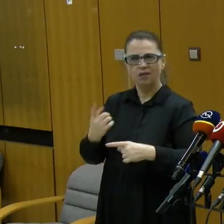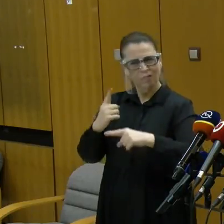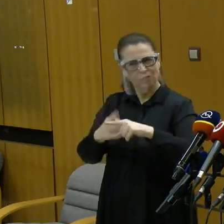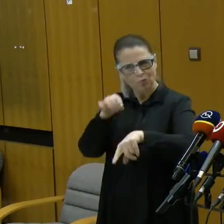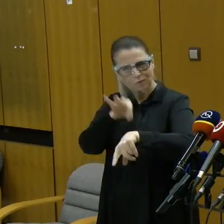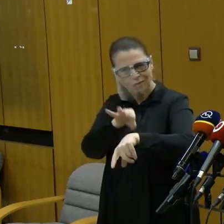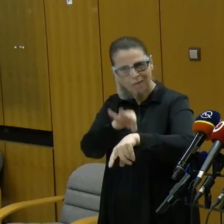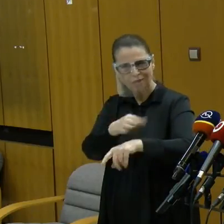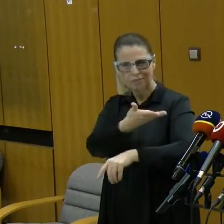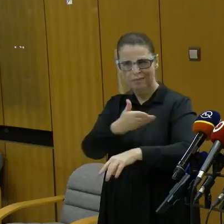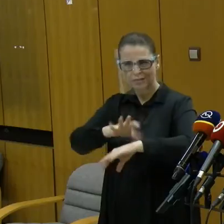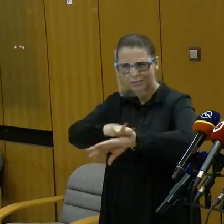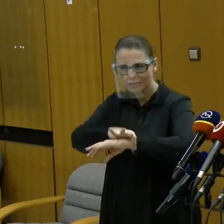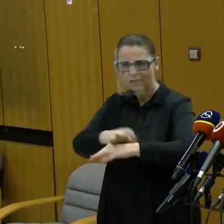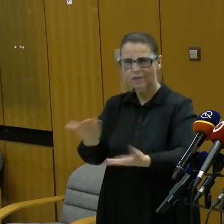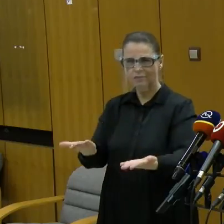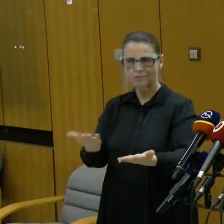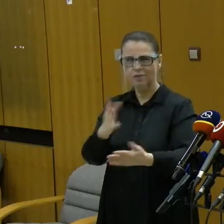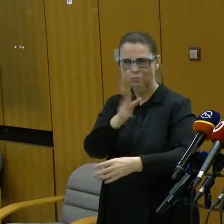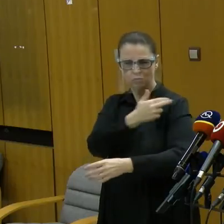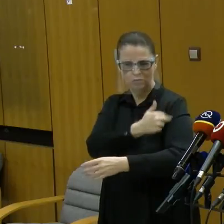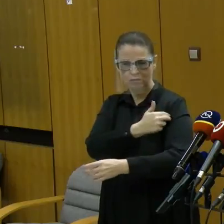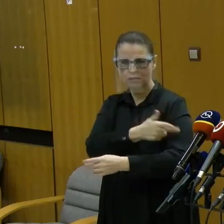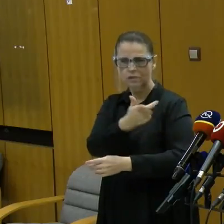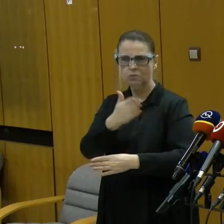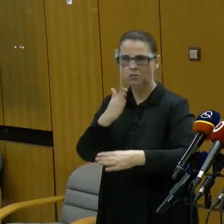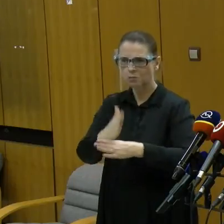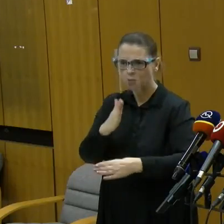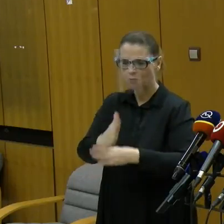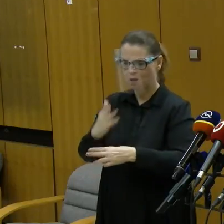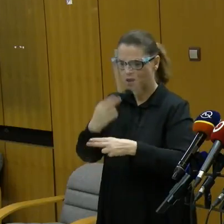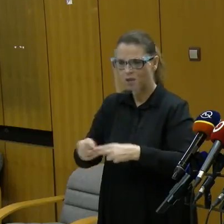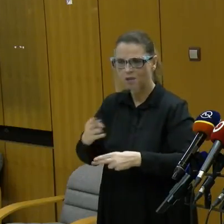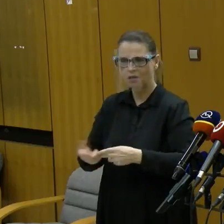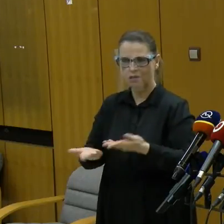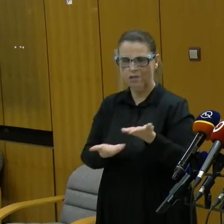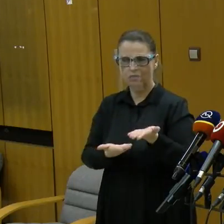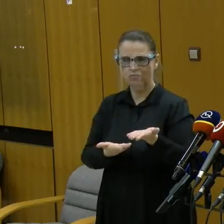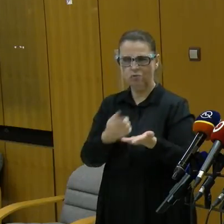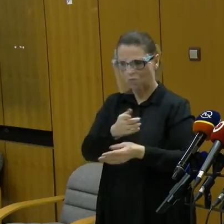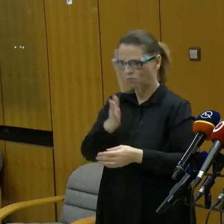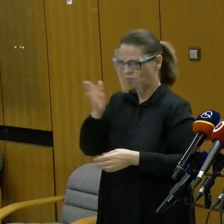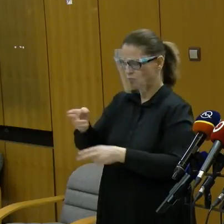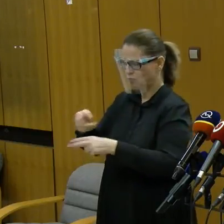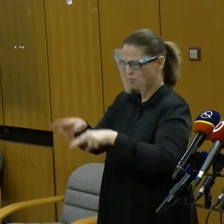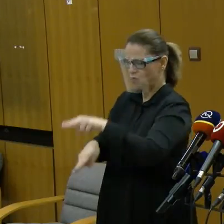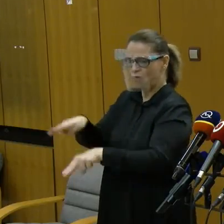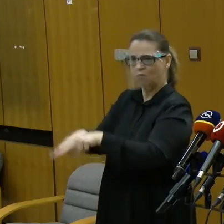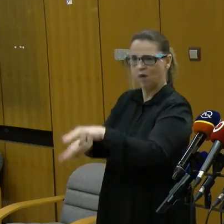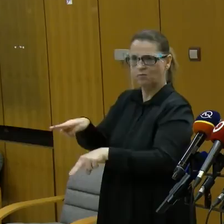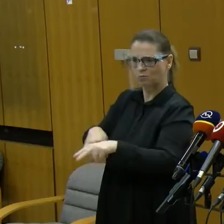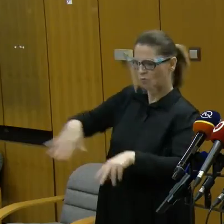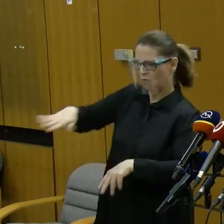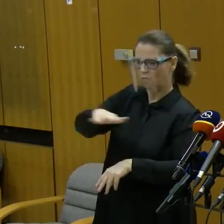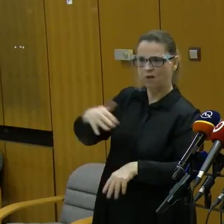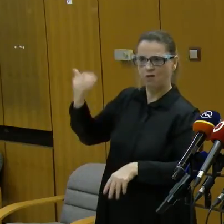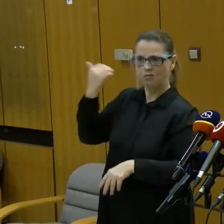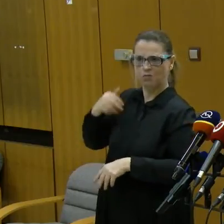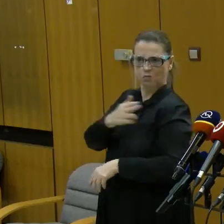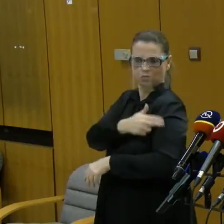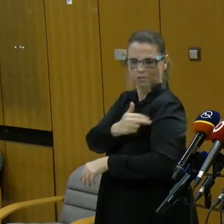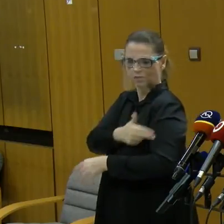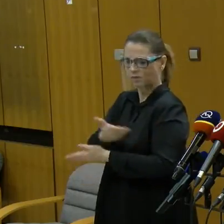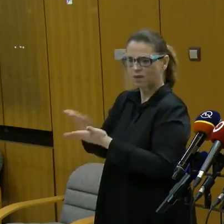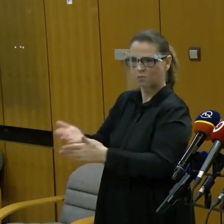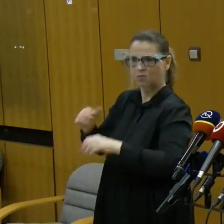nemocniciach pomáhať a liečiť tých, ktorí potrebujú, ktorí budú potrebovať ich pomoc a budú